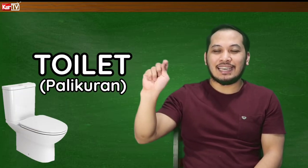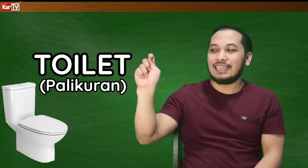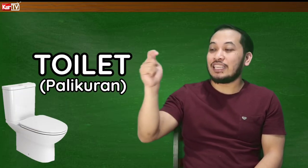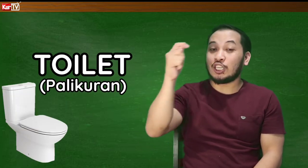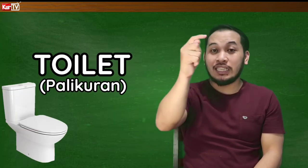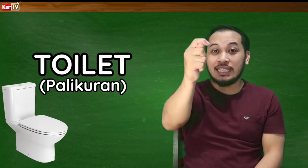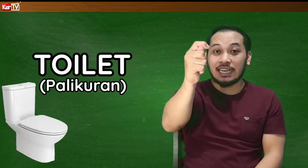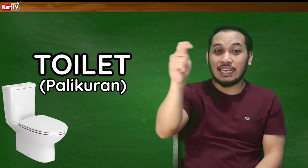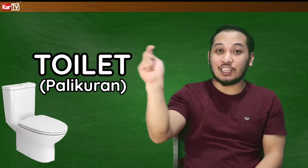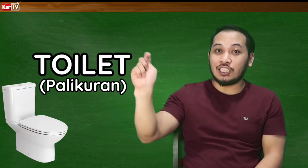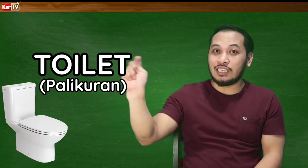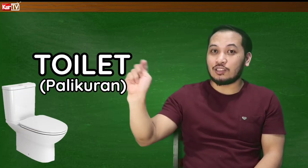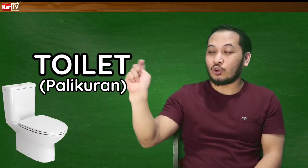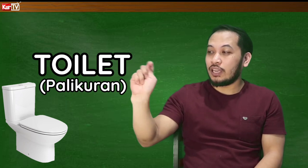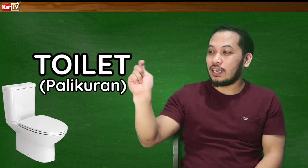Ayan, letter T, naka letter T, toilet.